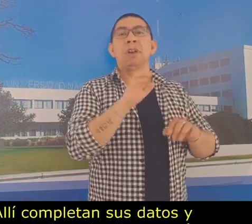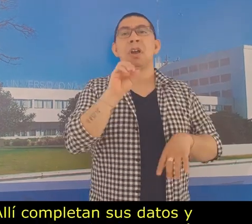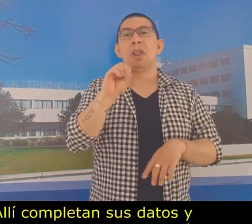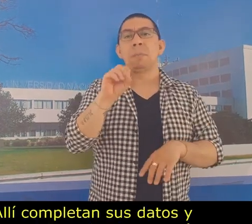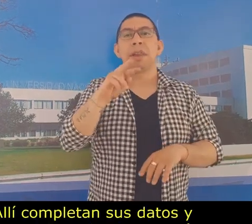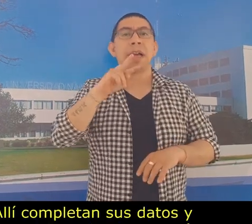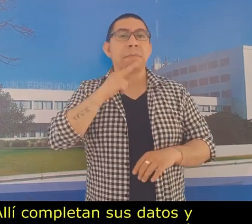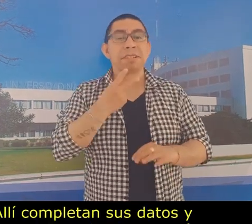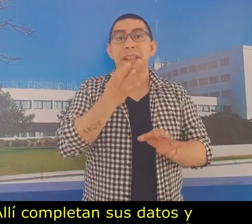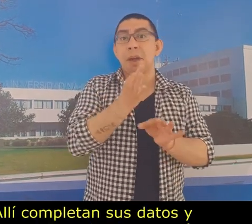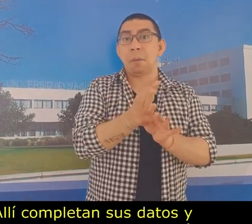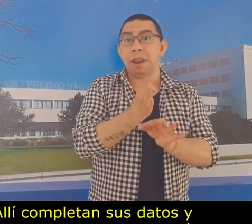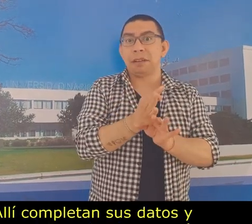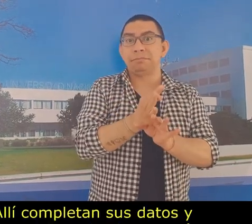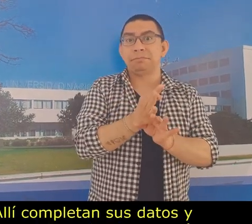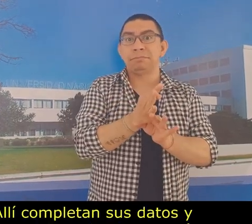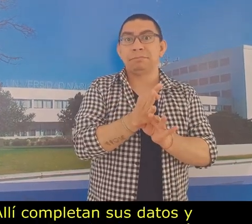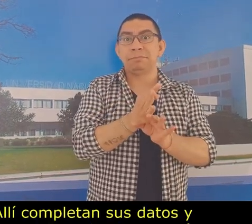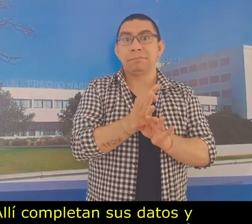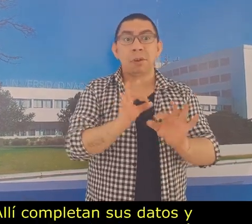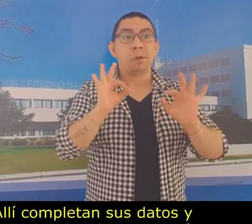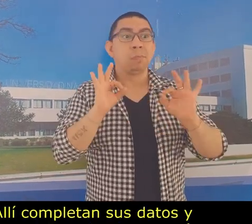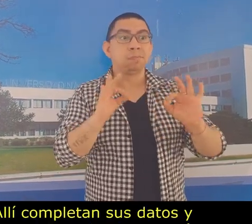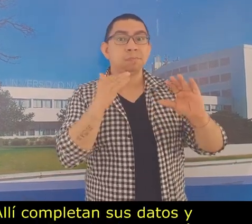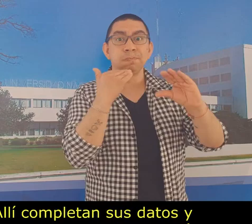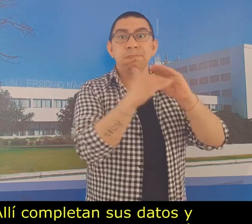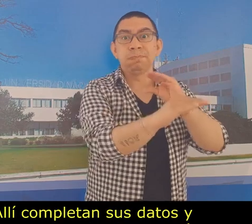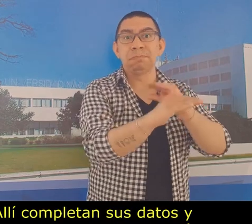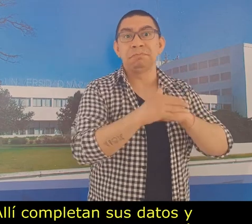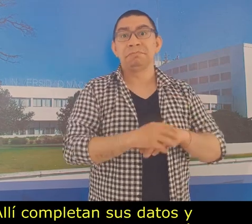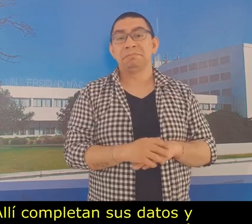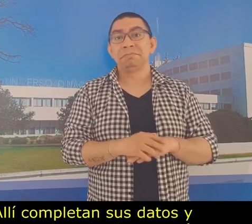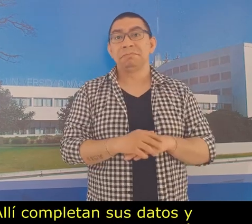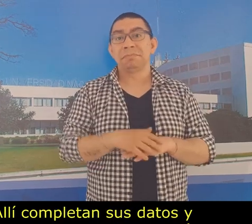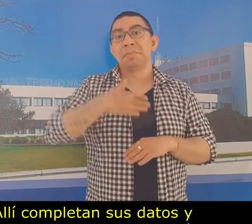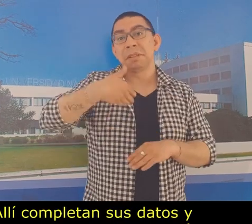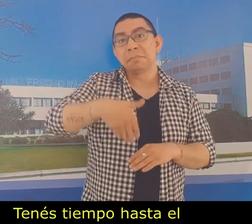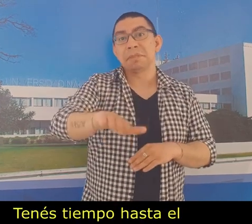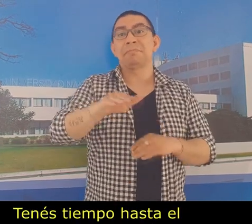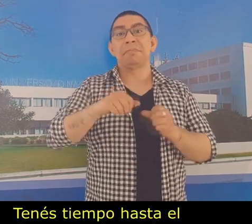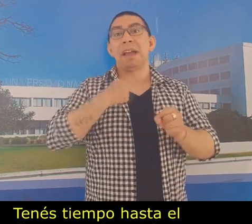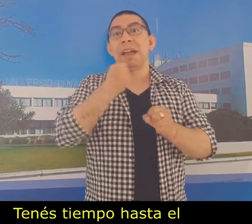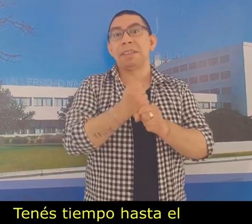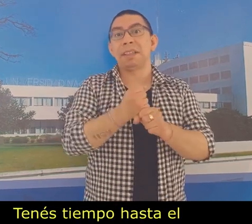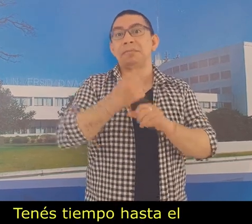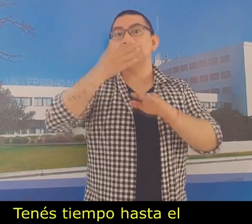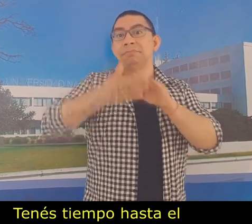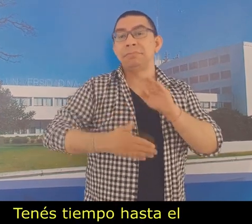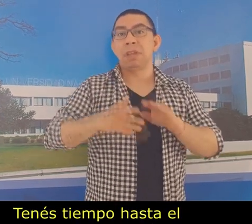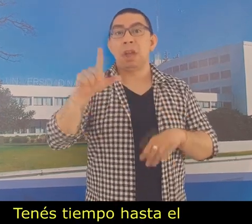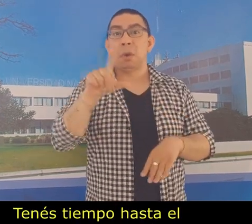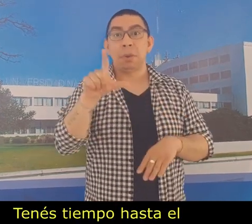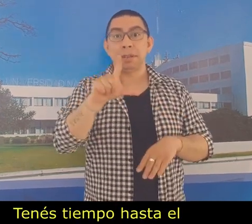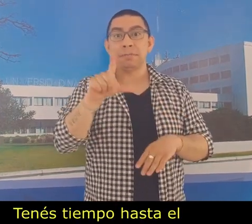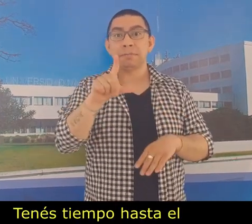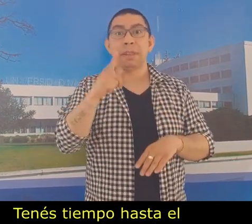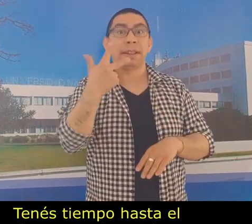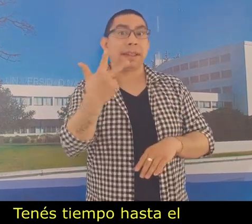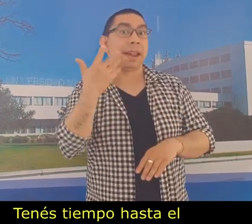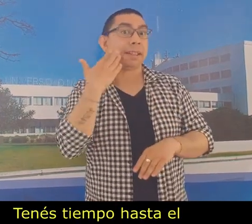Allí completan sus datos y una vez terminado, se envía. Tenés tiempo hasta el lunes 7 a las